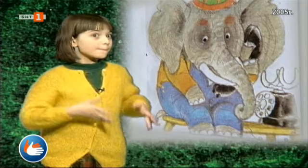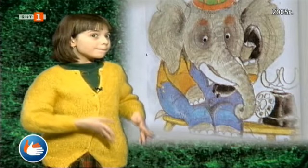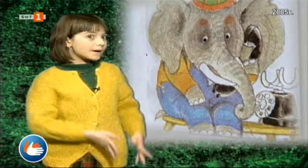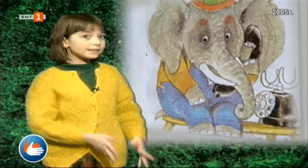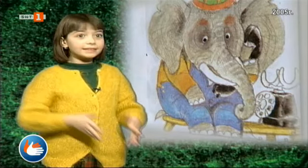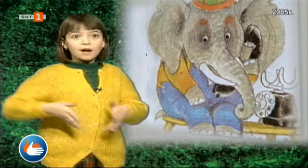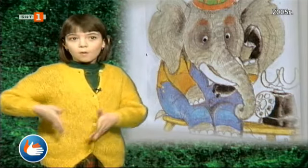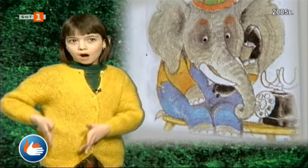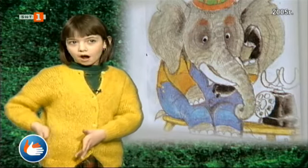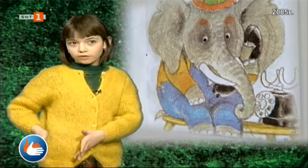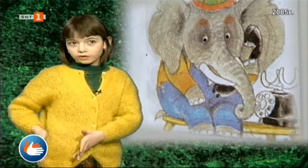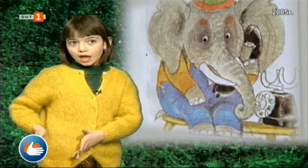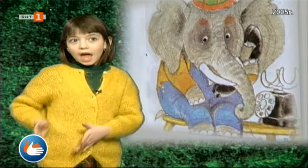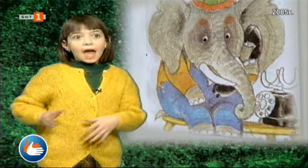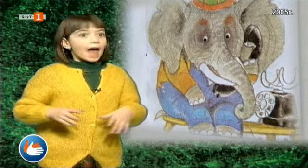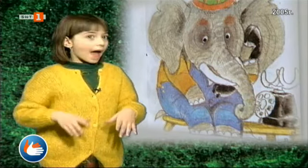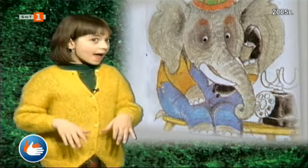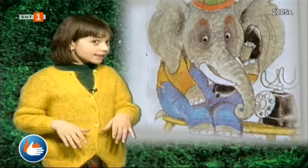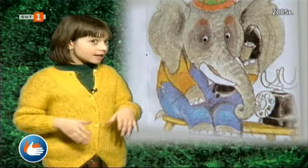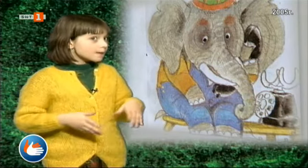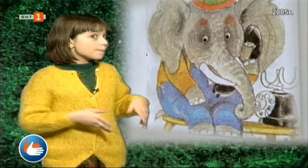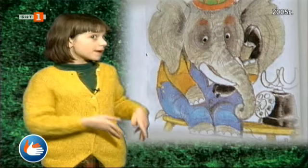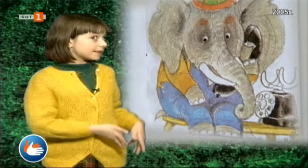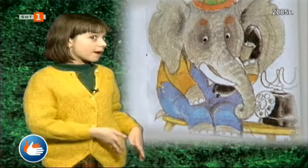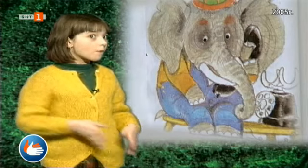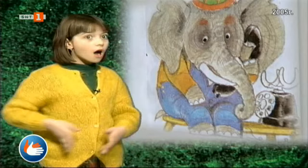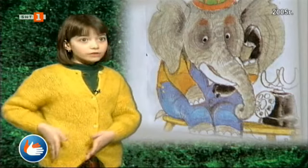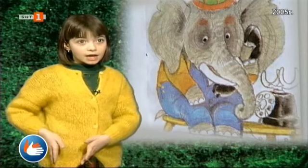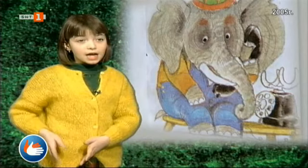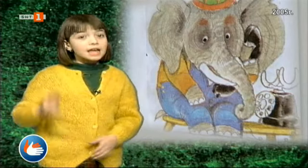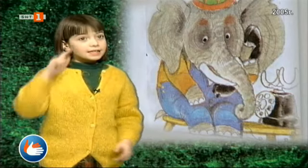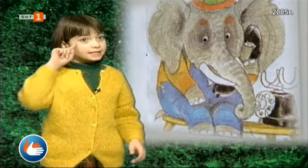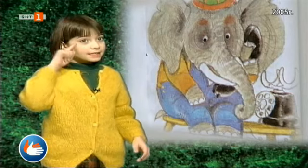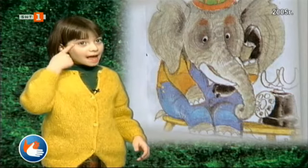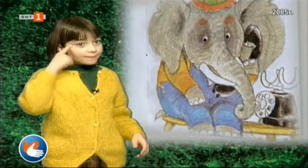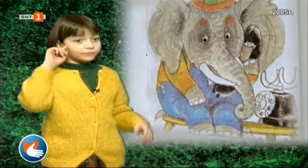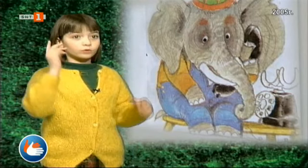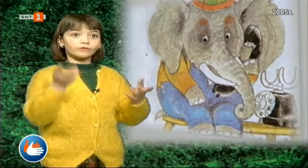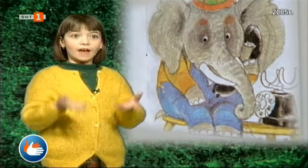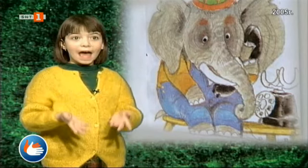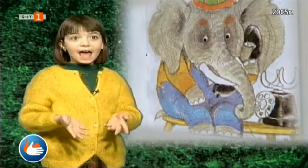панталон. А на панталона знам това,